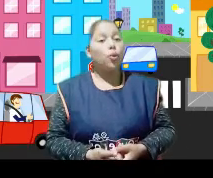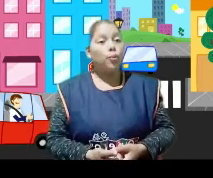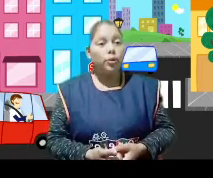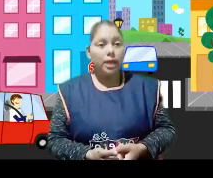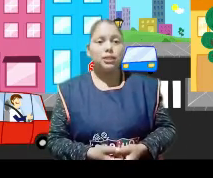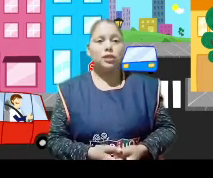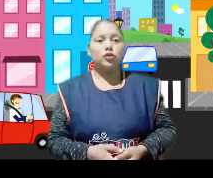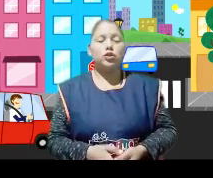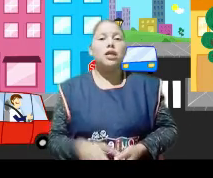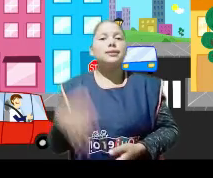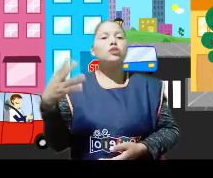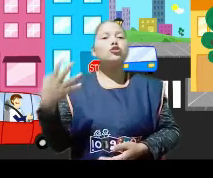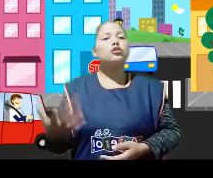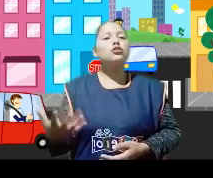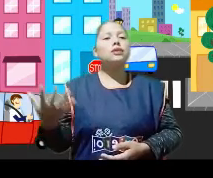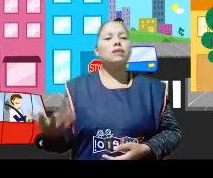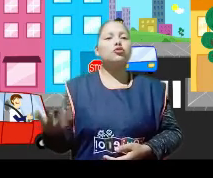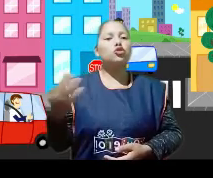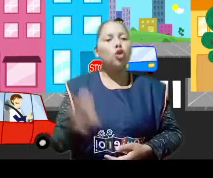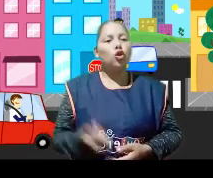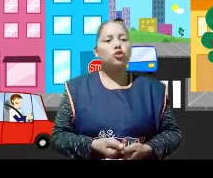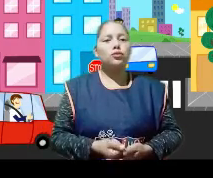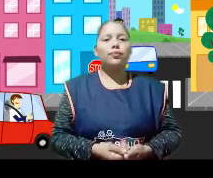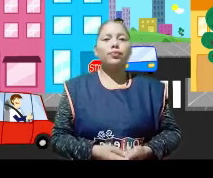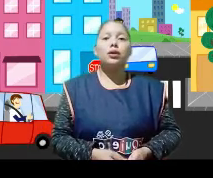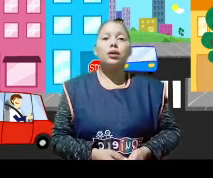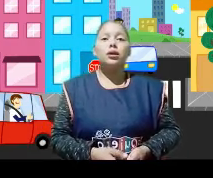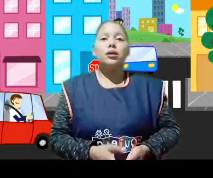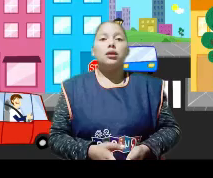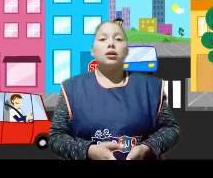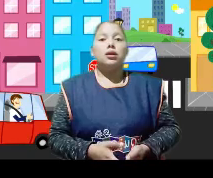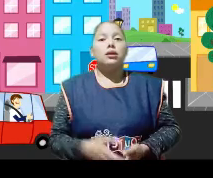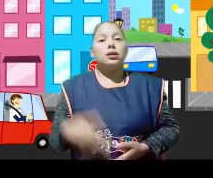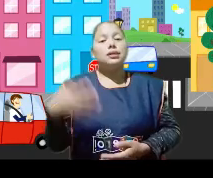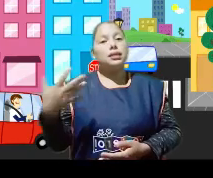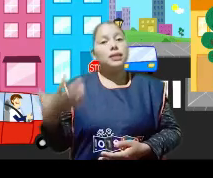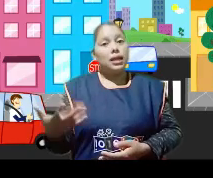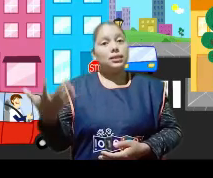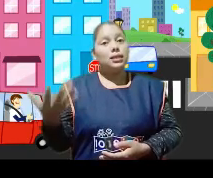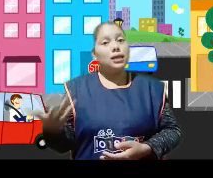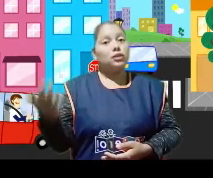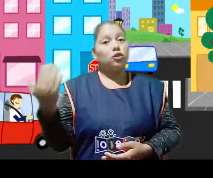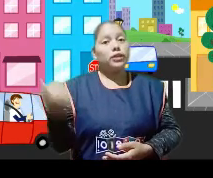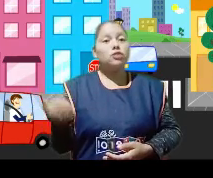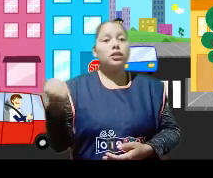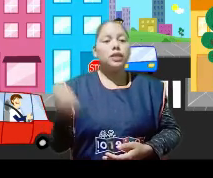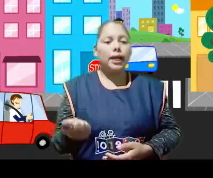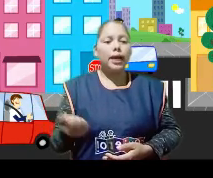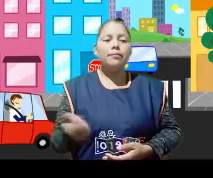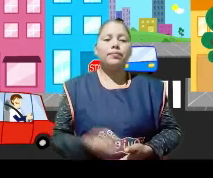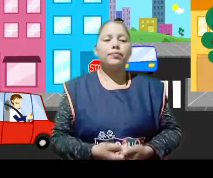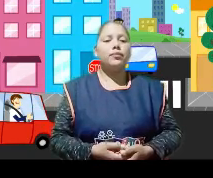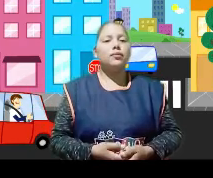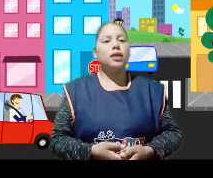niños? Muy bien, chicos. Si nosotros seguimos todos las señales de tránsito que se nos